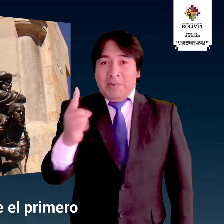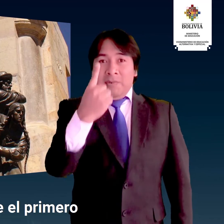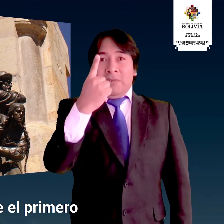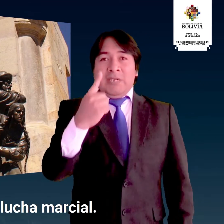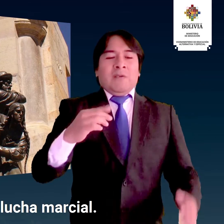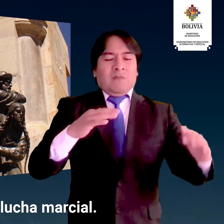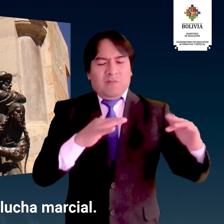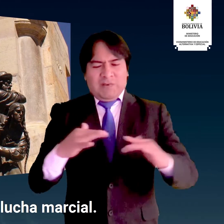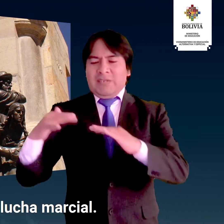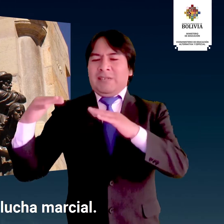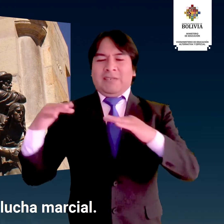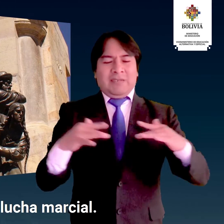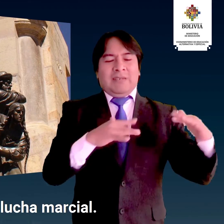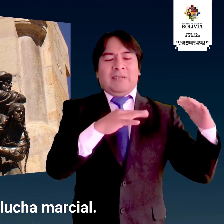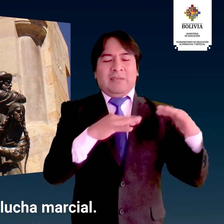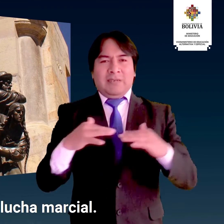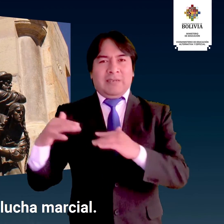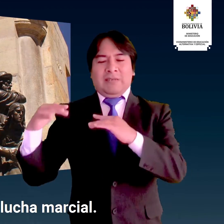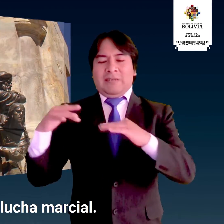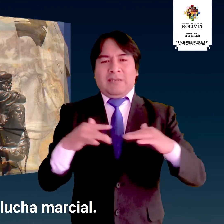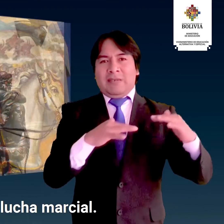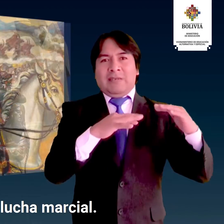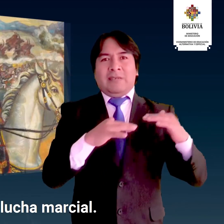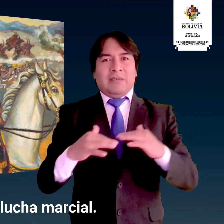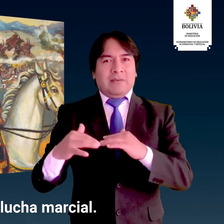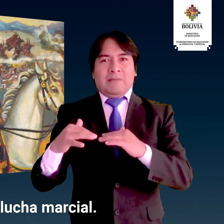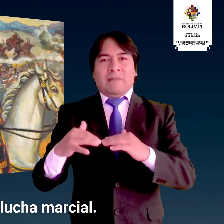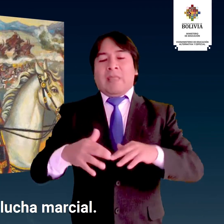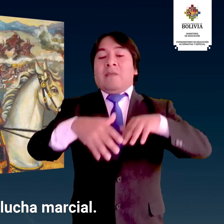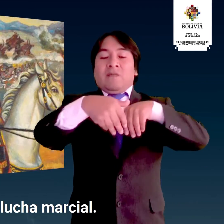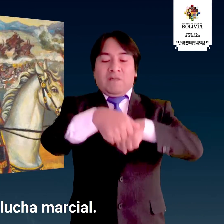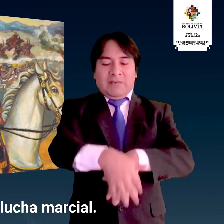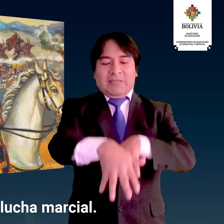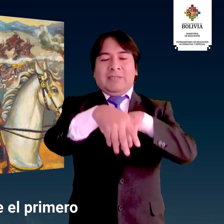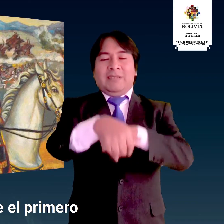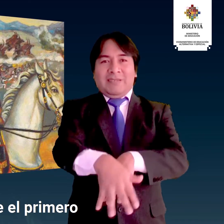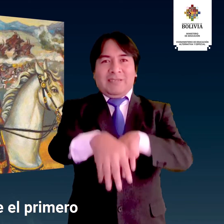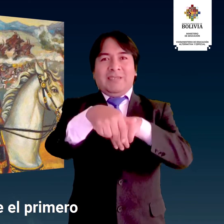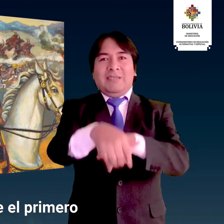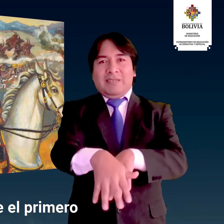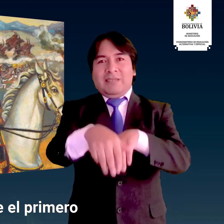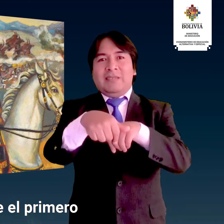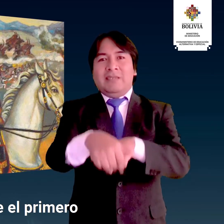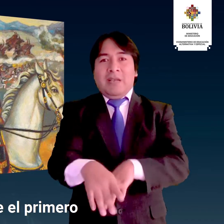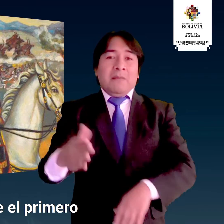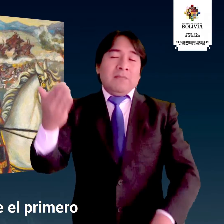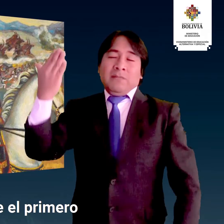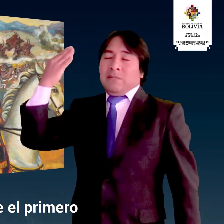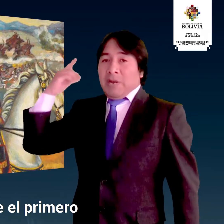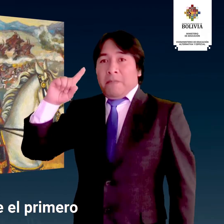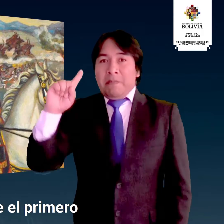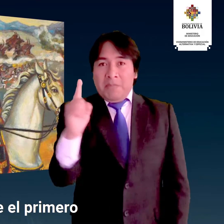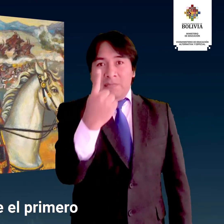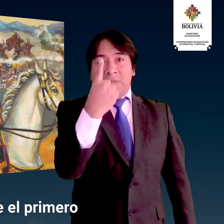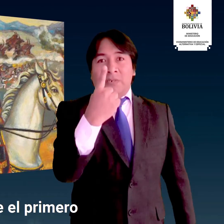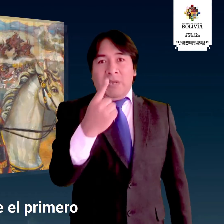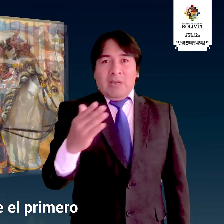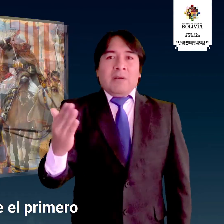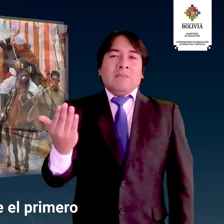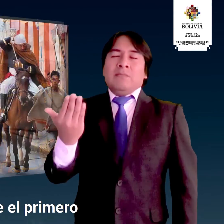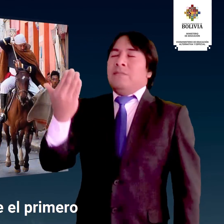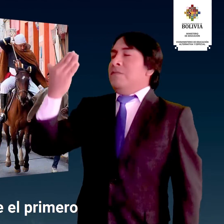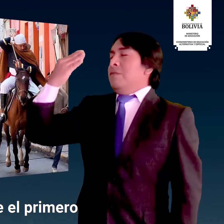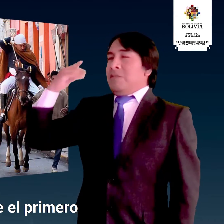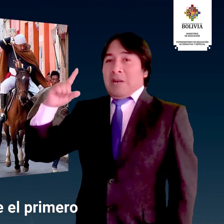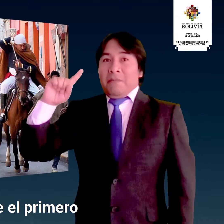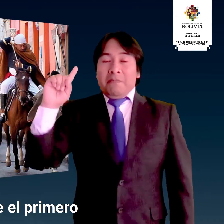en la lucha marcial Fue el primero, fue el